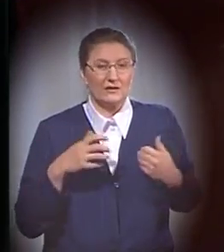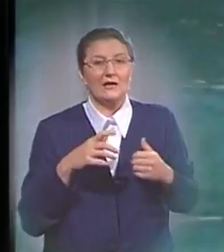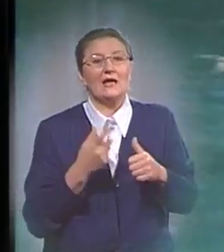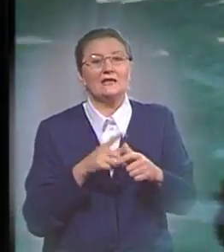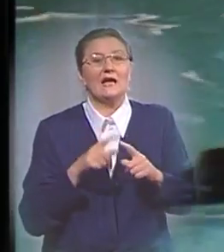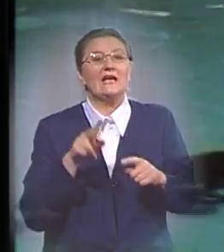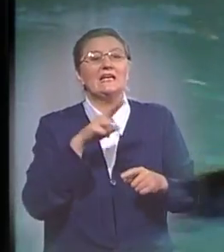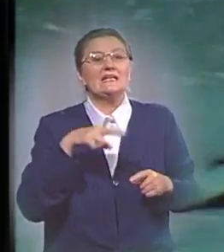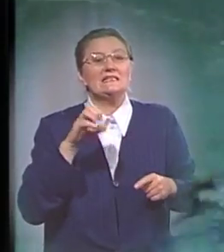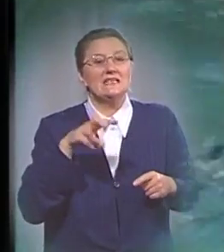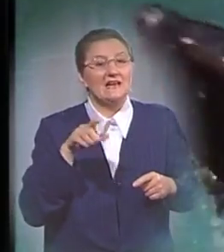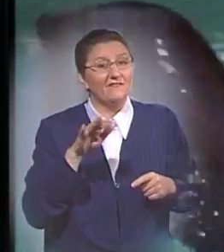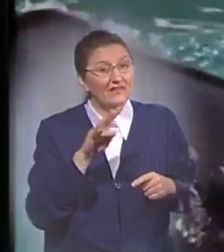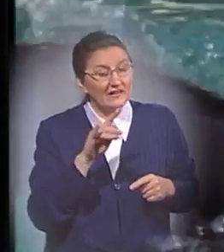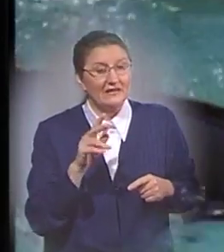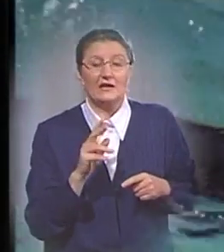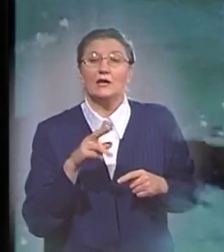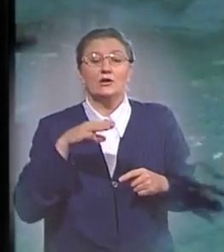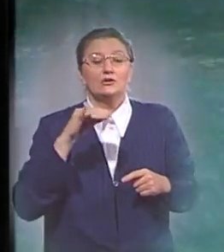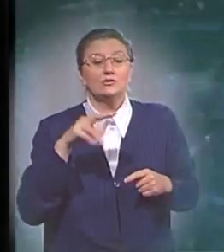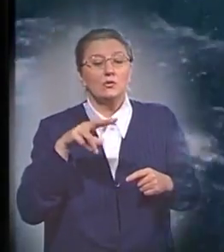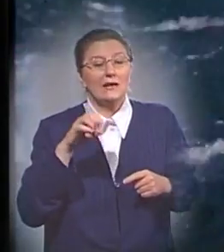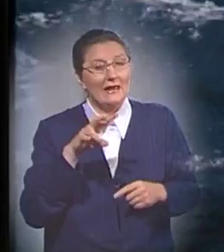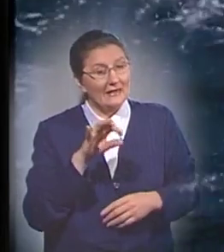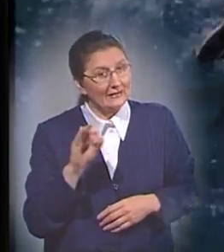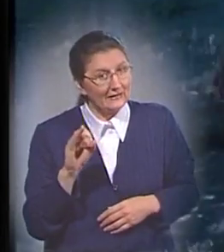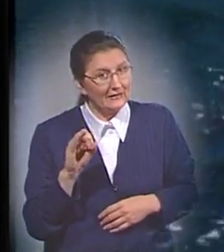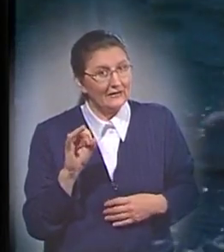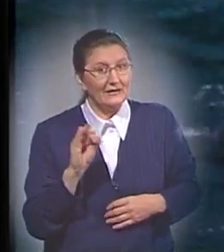животные, например, киты, тюлени и морские свиньи.